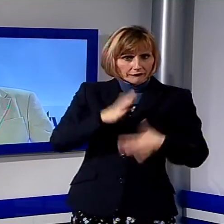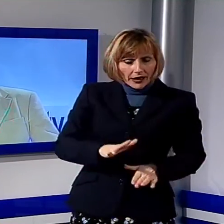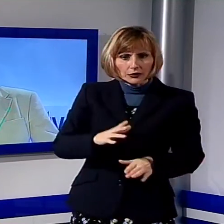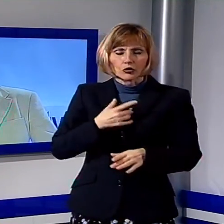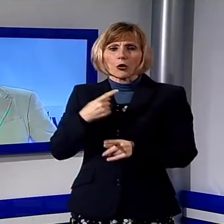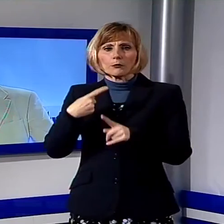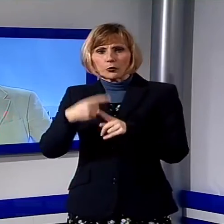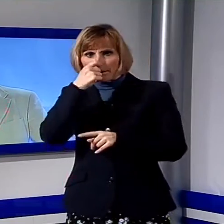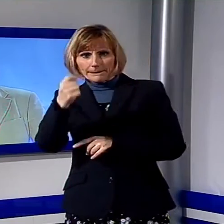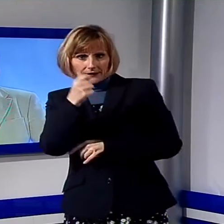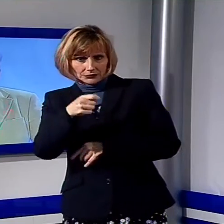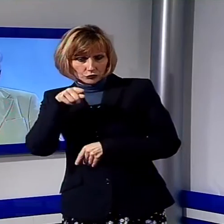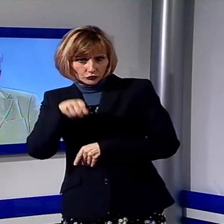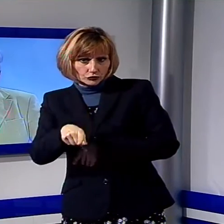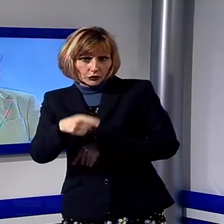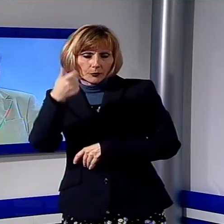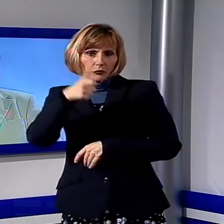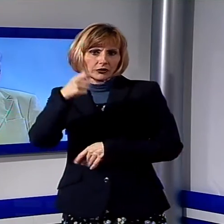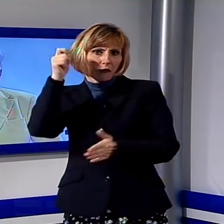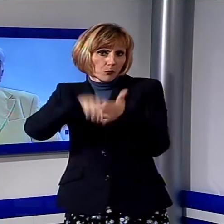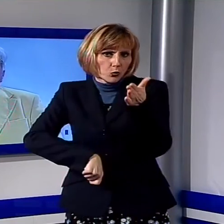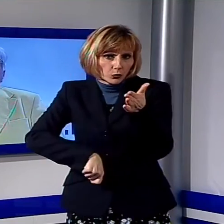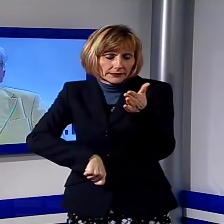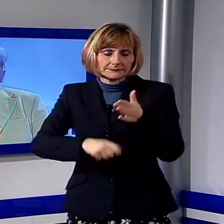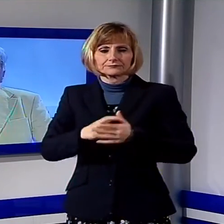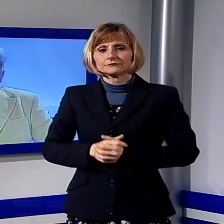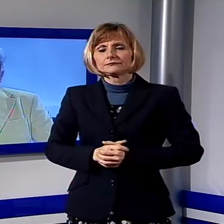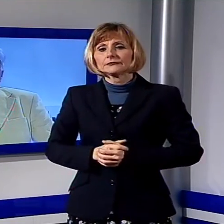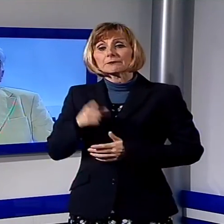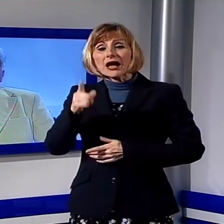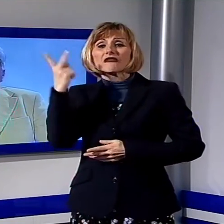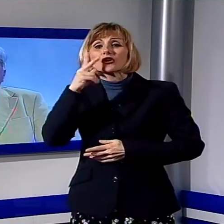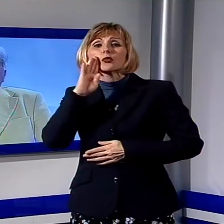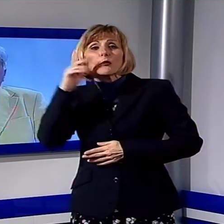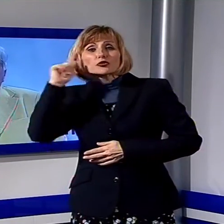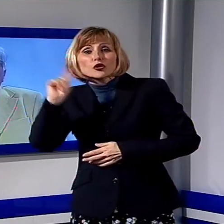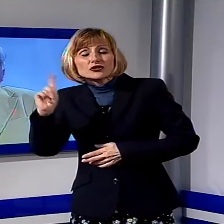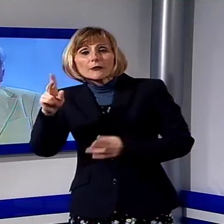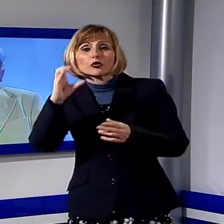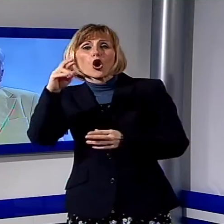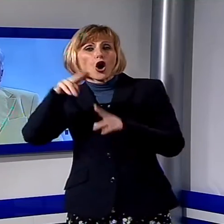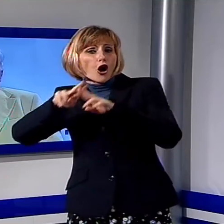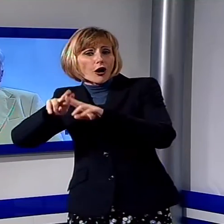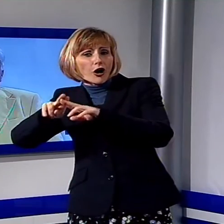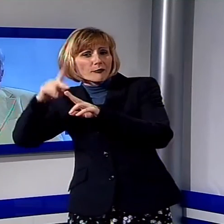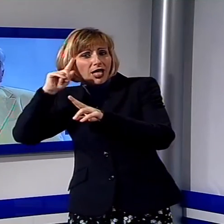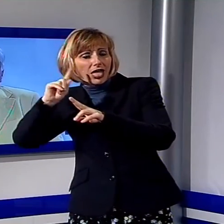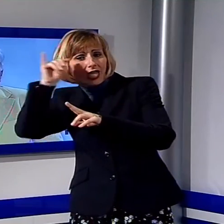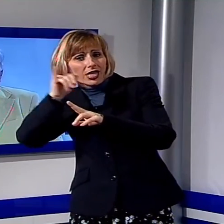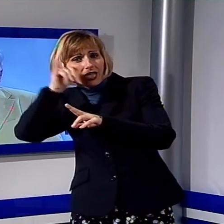inconsapevole considerando lo Stato infelice in cui si trova. Ma quanti contribuenti hanno il coraggio di opporsi al potere